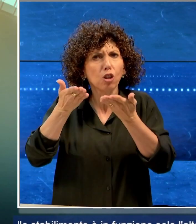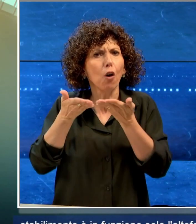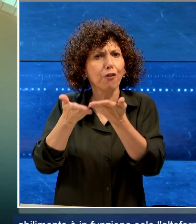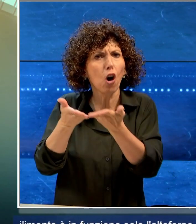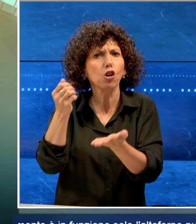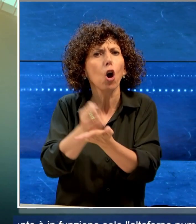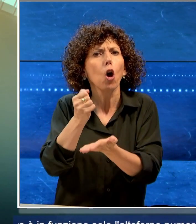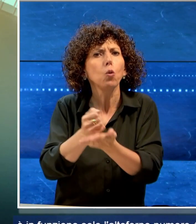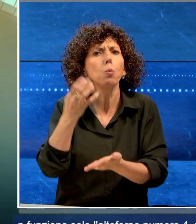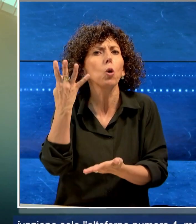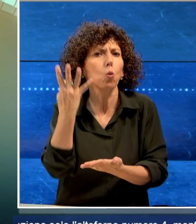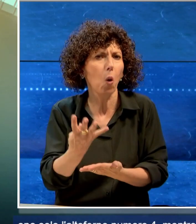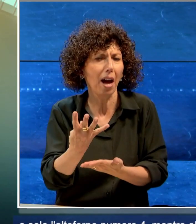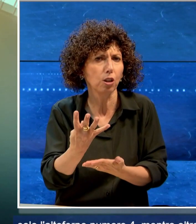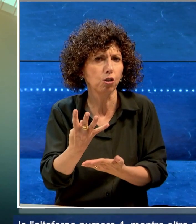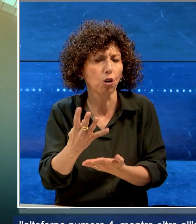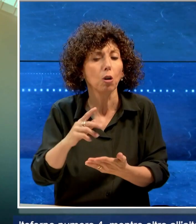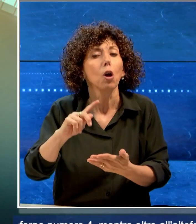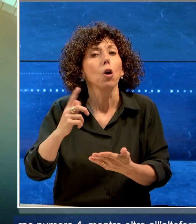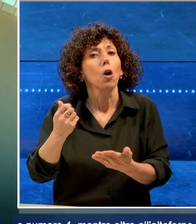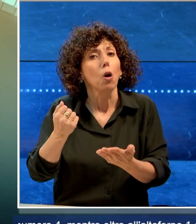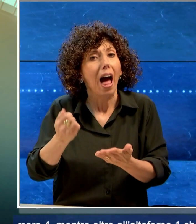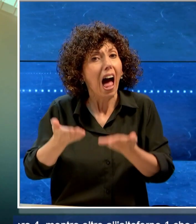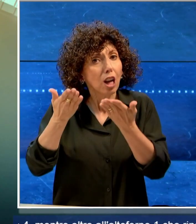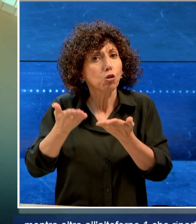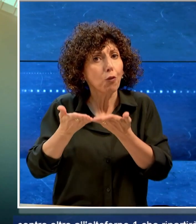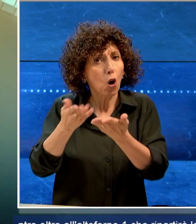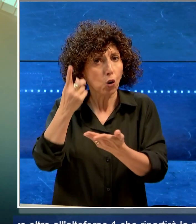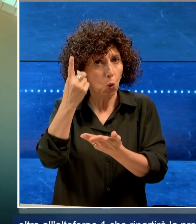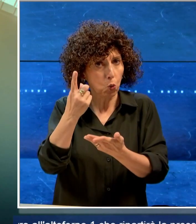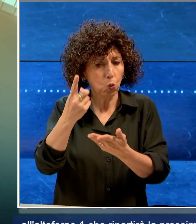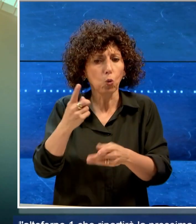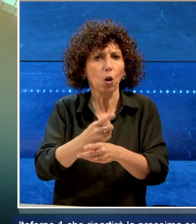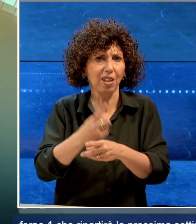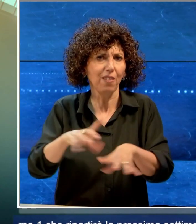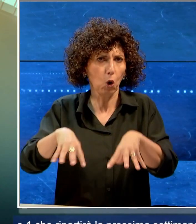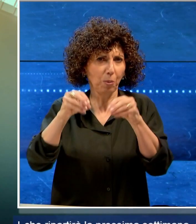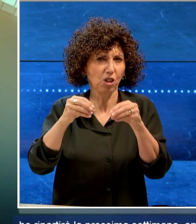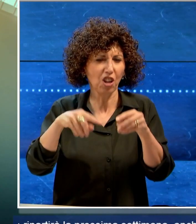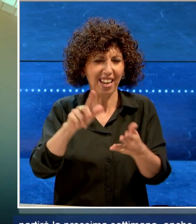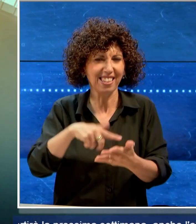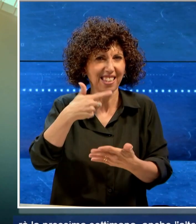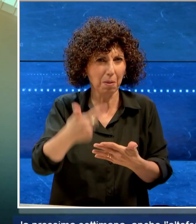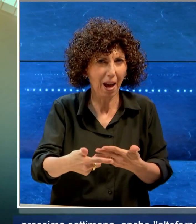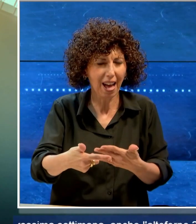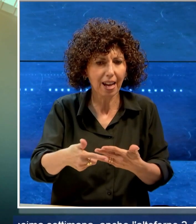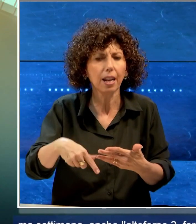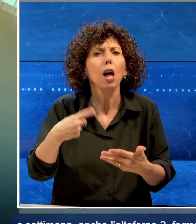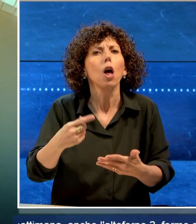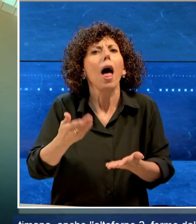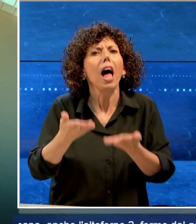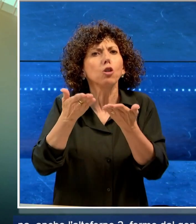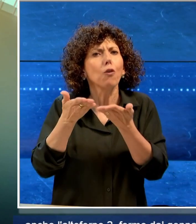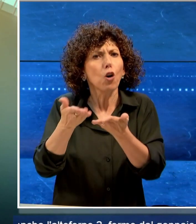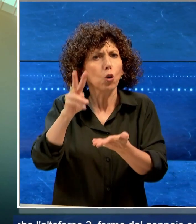4 mentre oltre all'alto forno 1 che ripartirà la prossima settimana anche il 2 fermo da